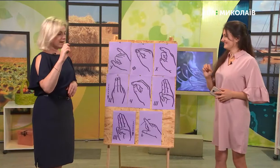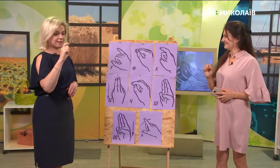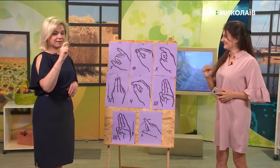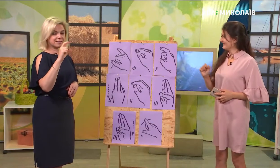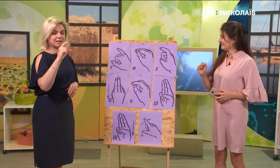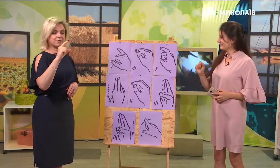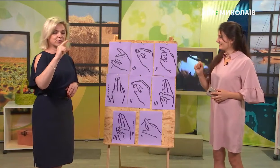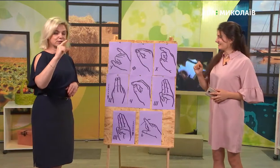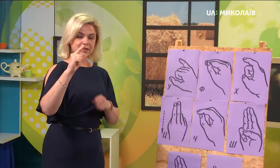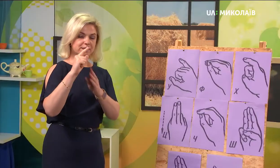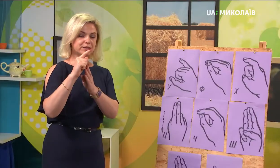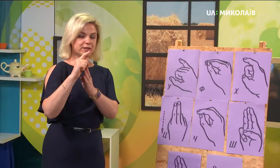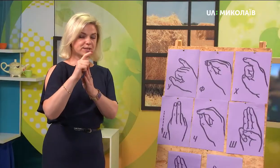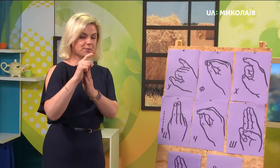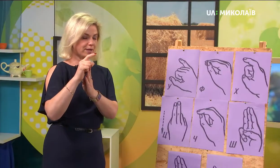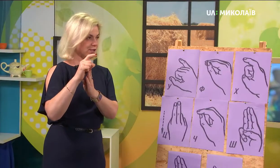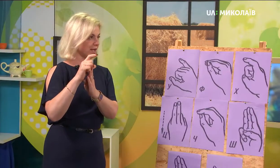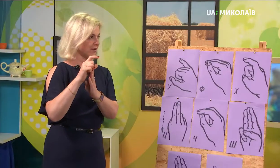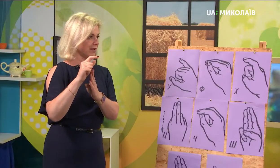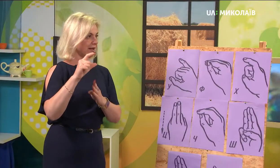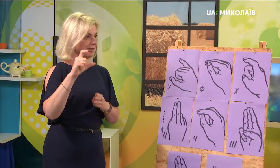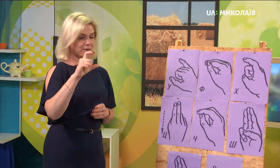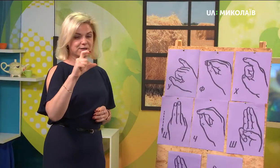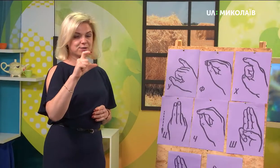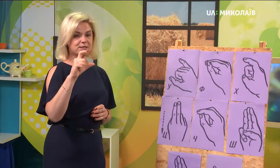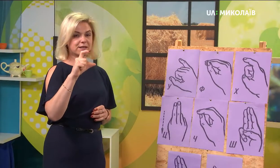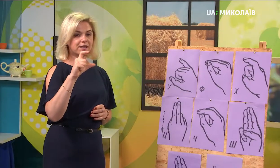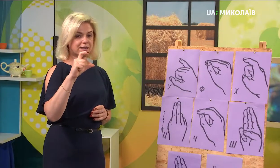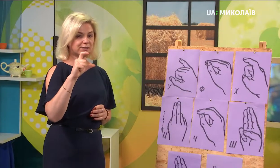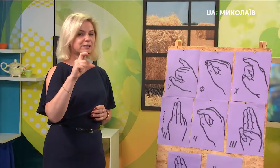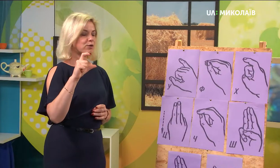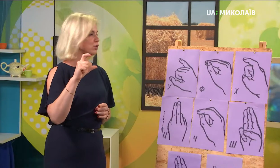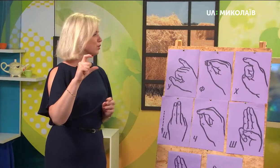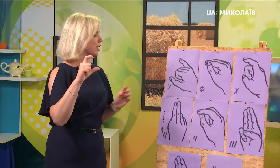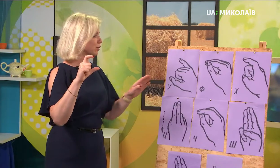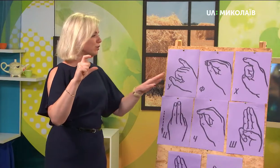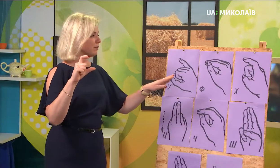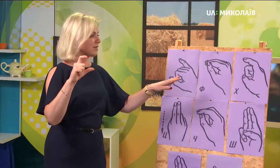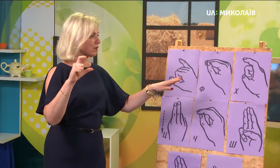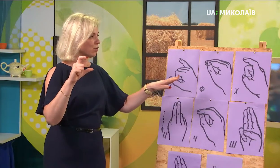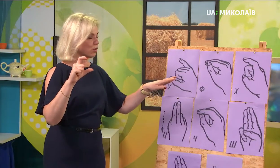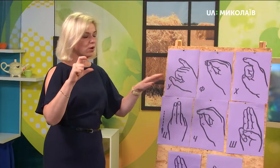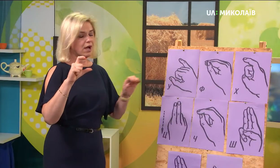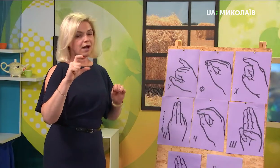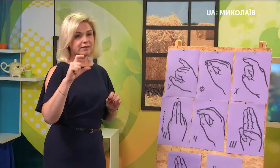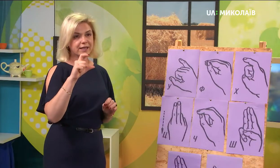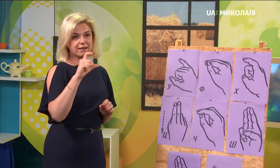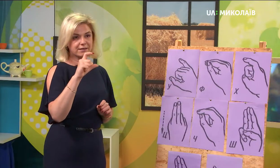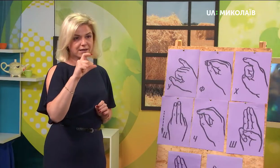це так складаються пальчики. І показується Х. Вона також трошки тут без руху, але Х